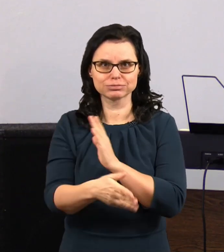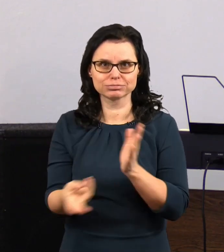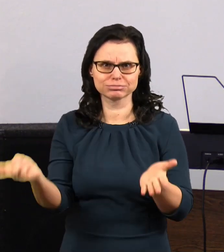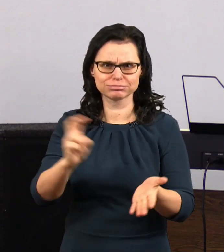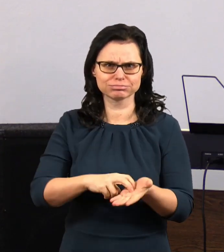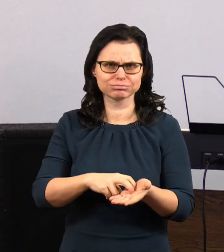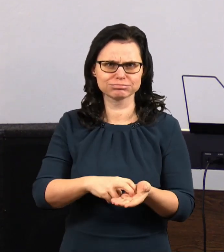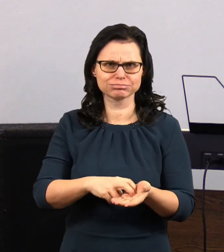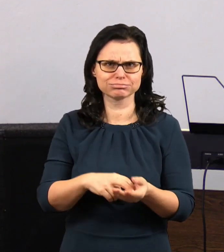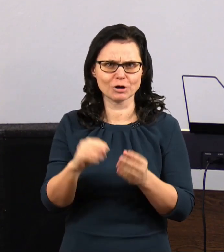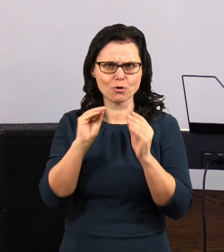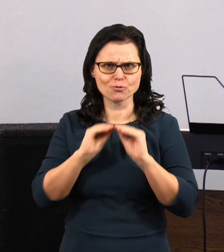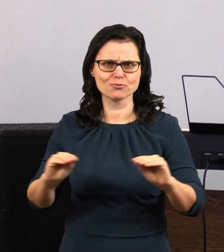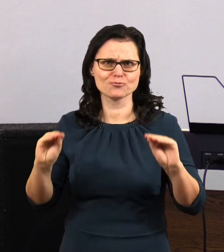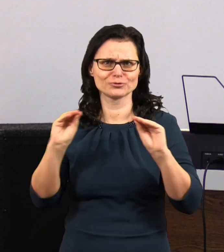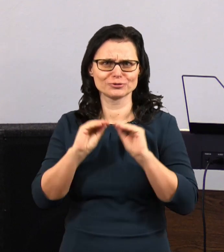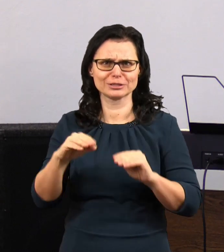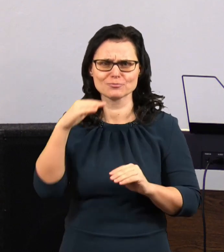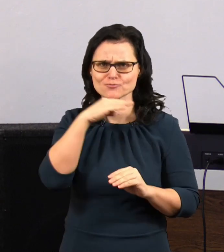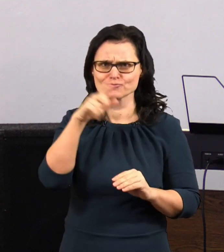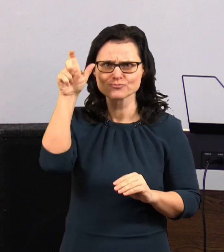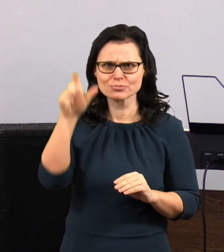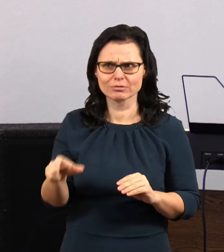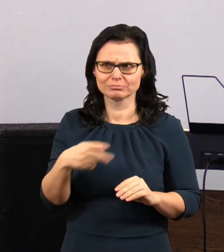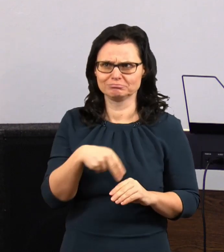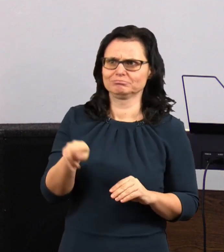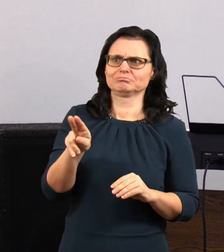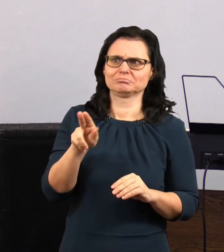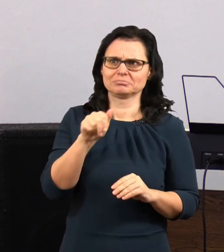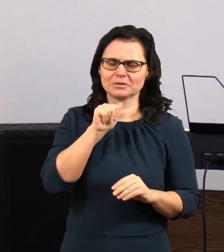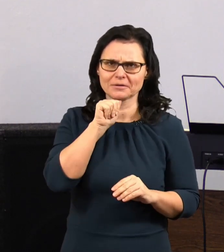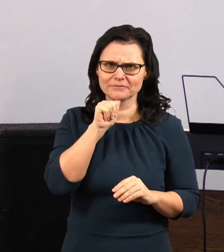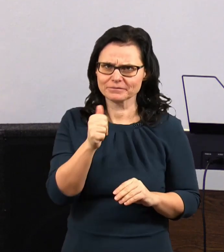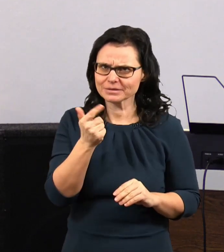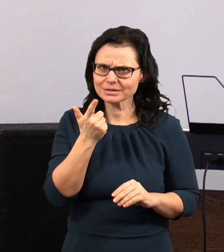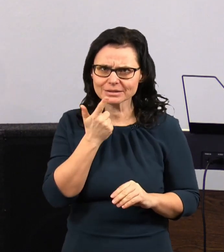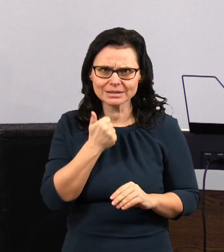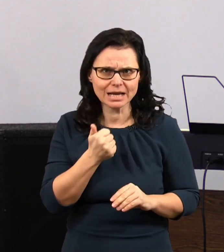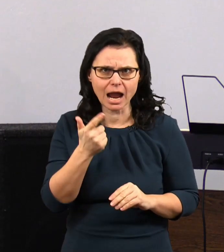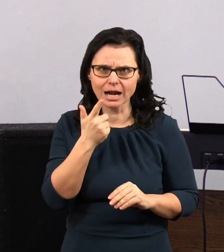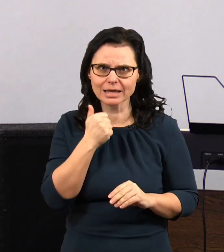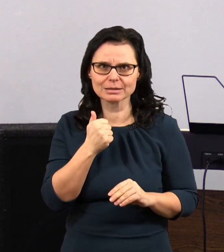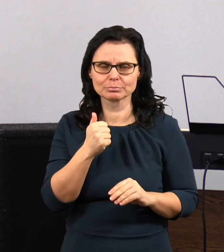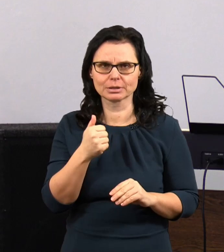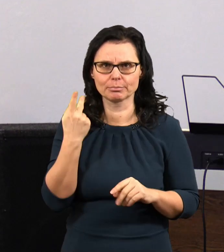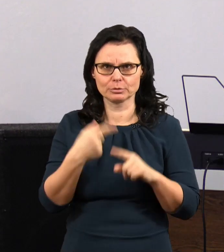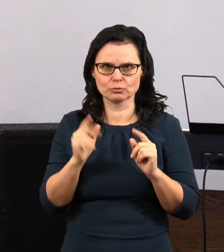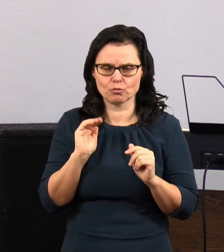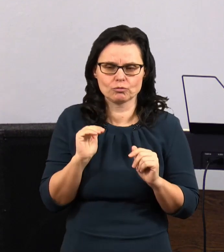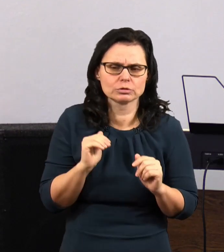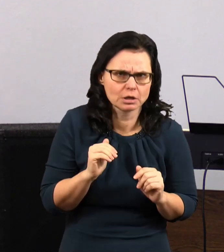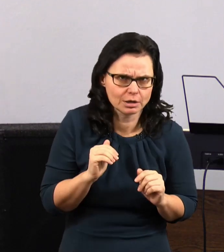takový učitel. A nám se vůbec nelíbil. Byl takový trošku zhrbený,